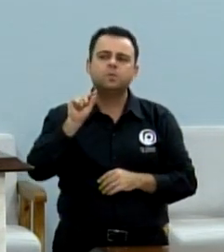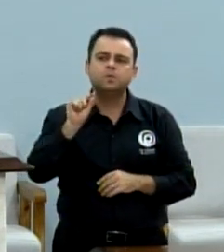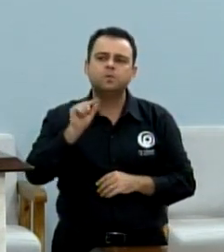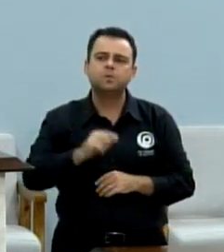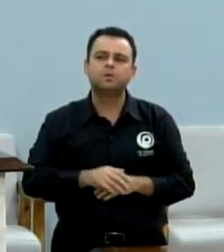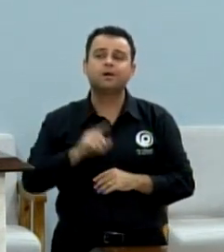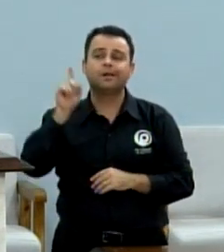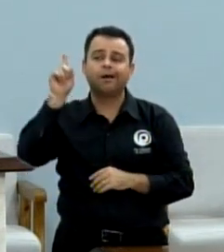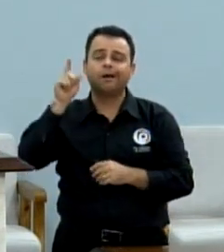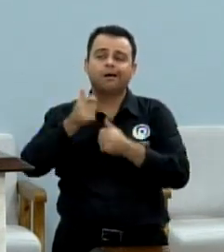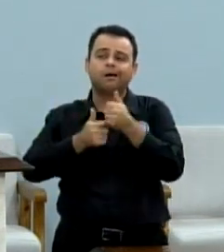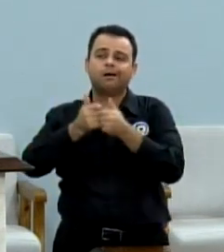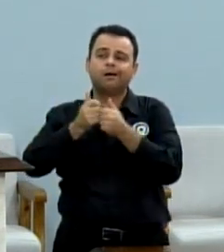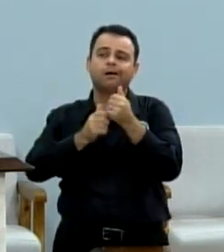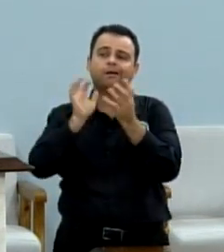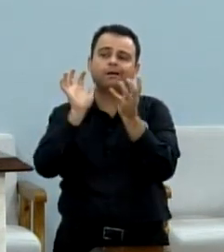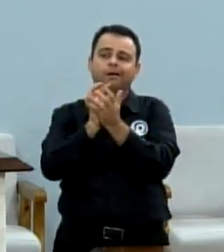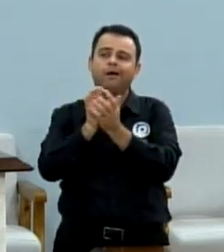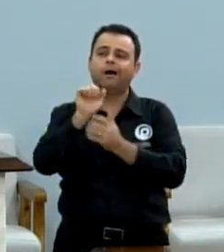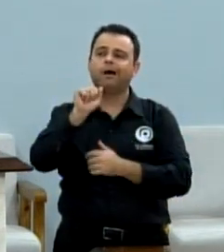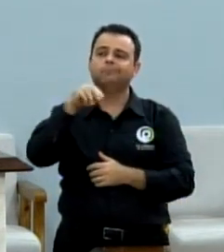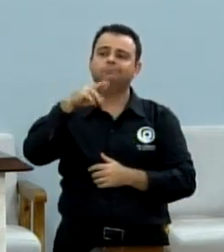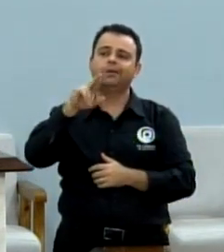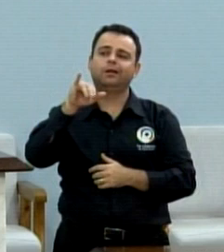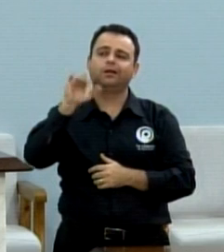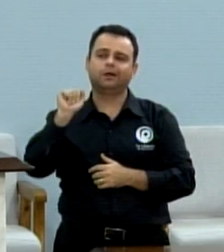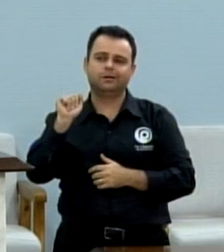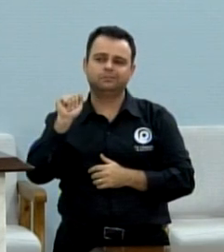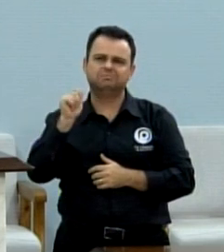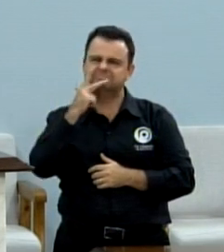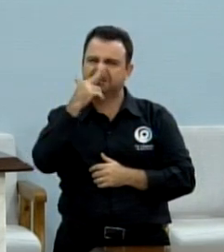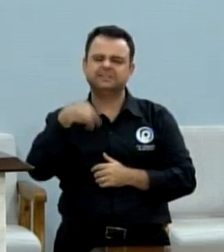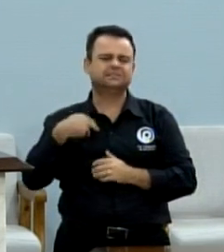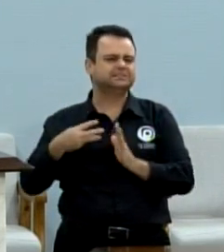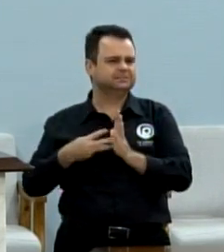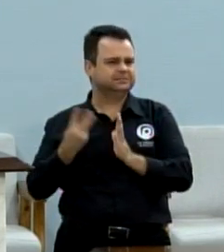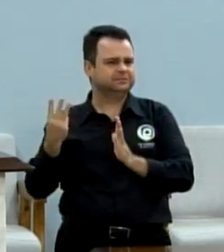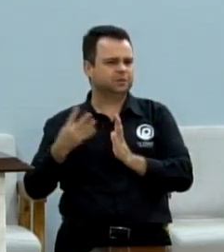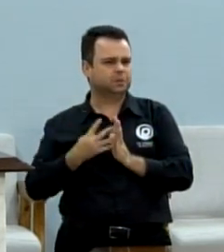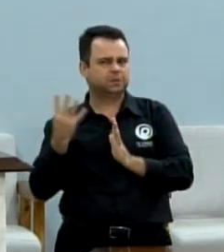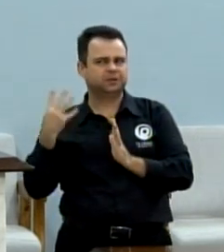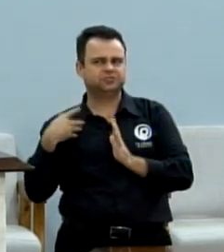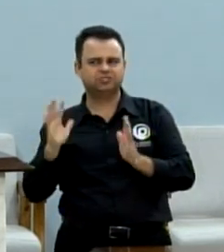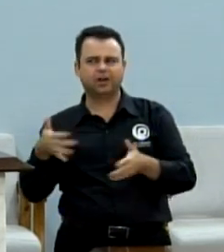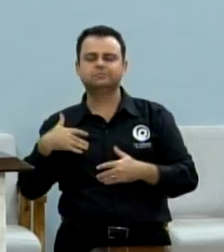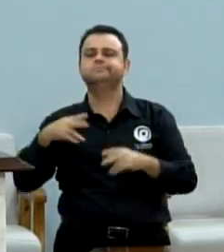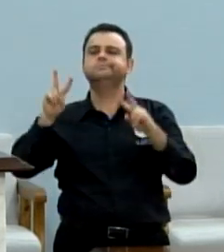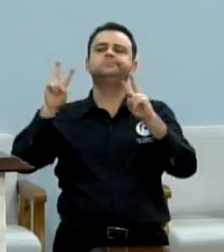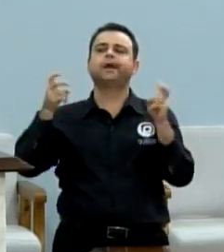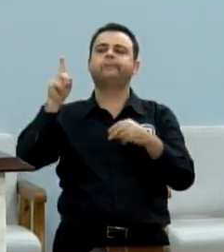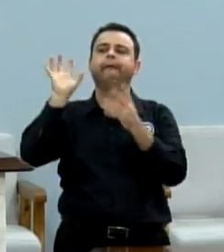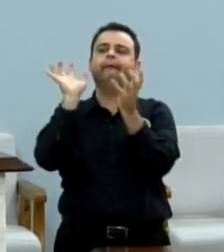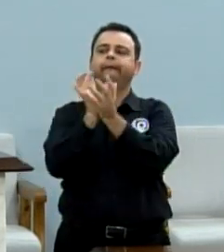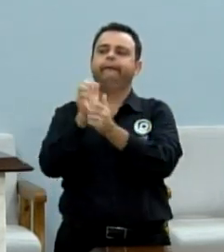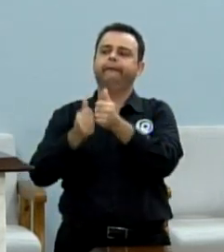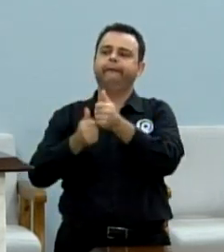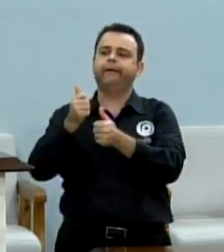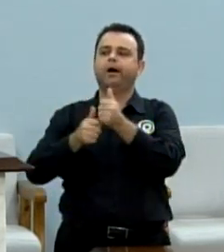nosso América Futebol Clube. Acho que é a terceira ou quarta vez que eu uso da tribuna para falar do América.